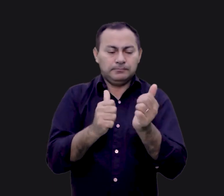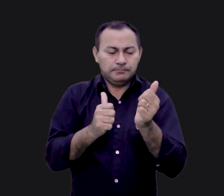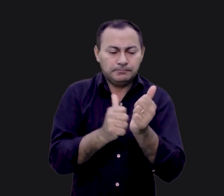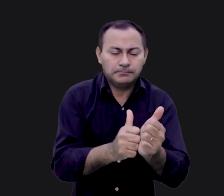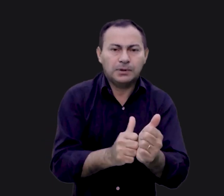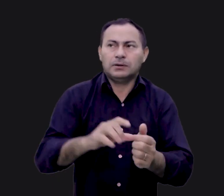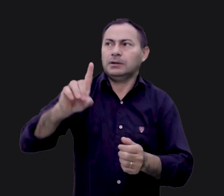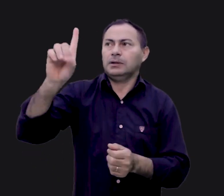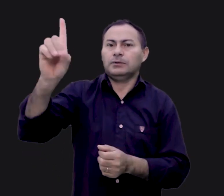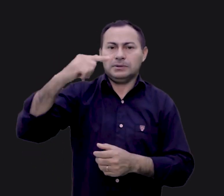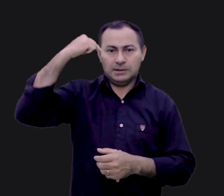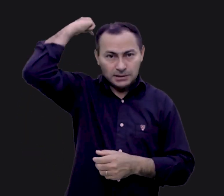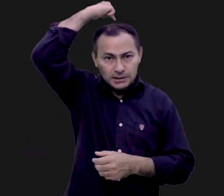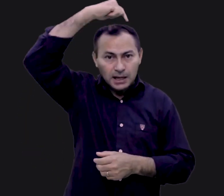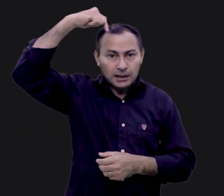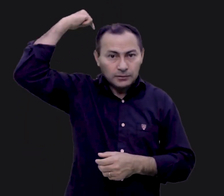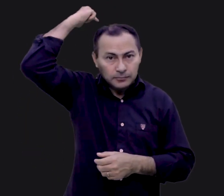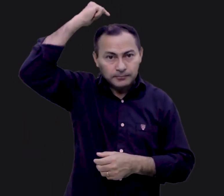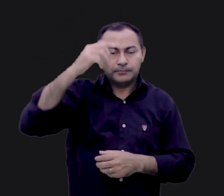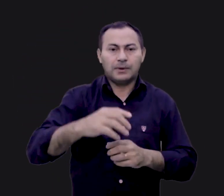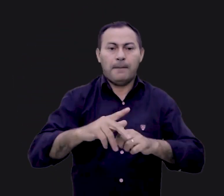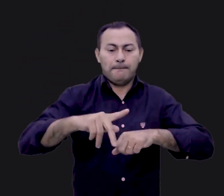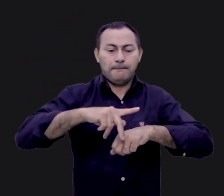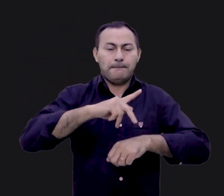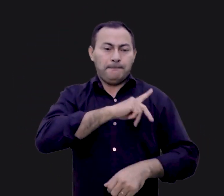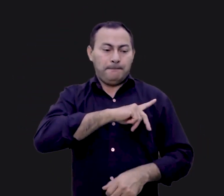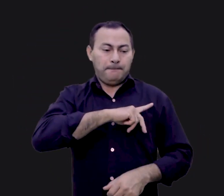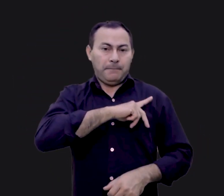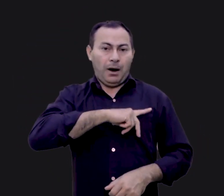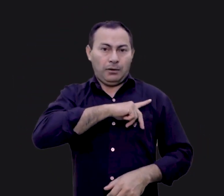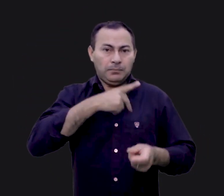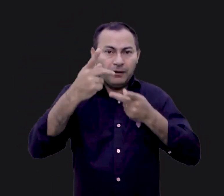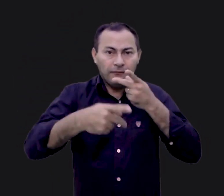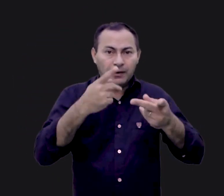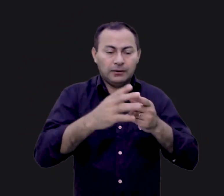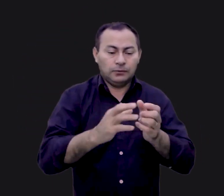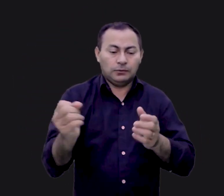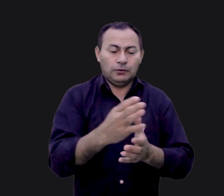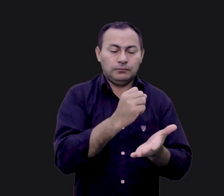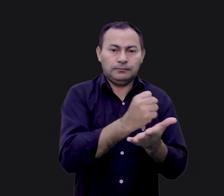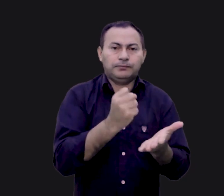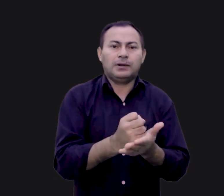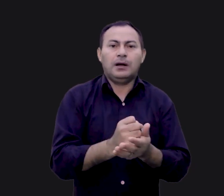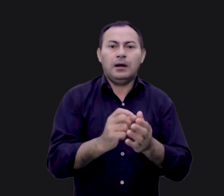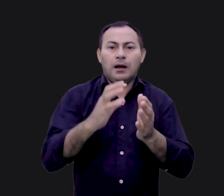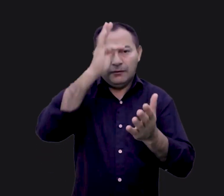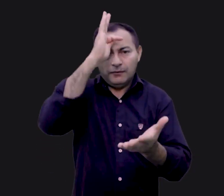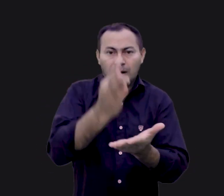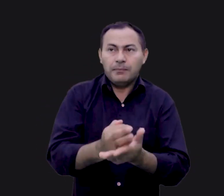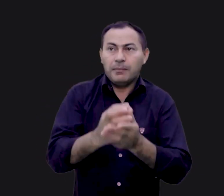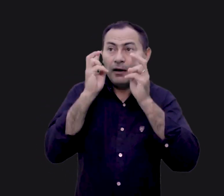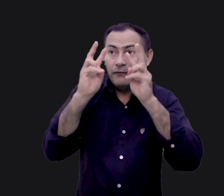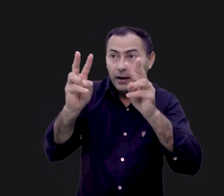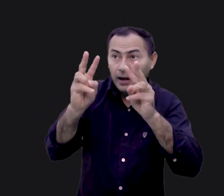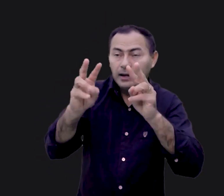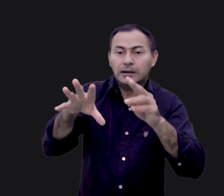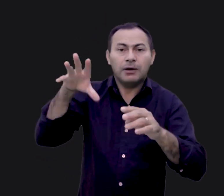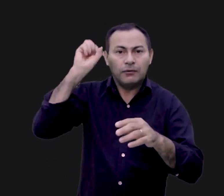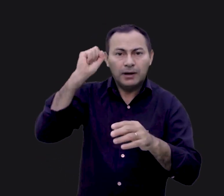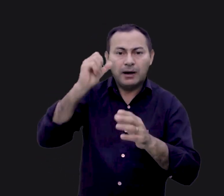aproximar de um Deus santo. Paulo diz no Novo Testamento, A fé vem pelo ouvir, e o ouvir da palavra de Deus. E